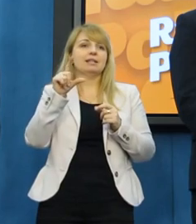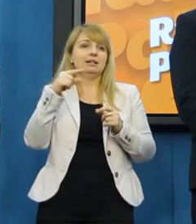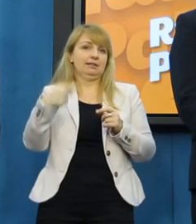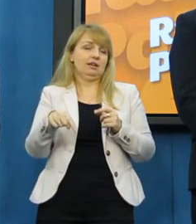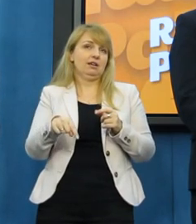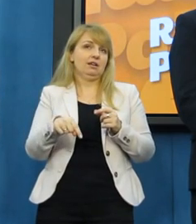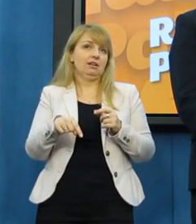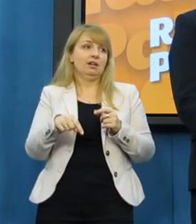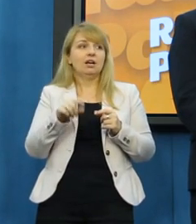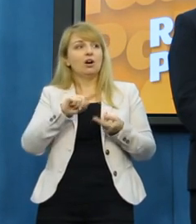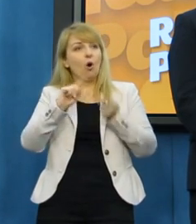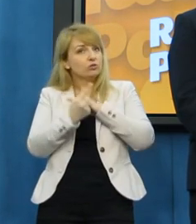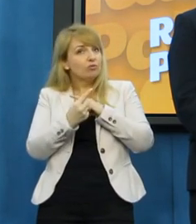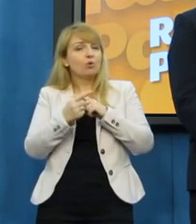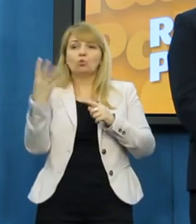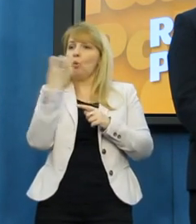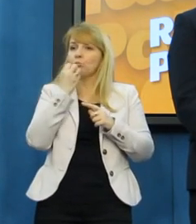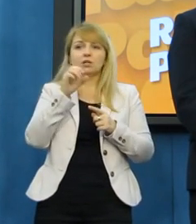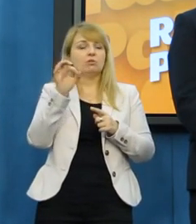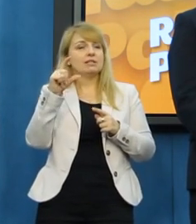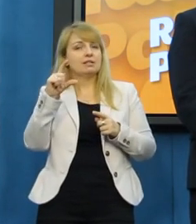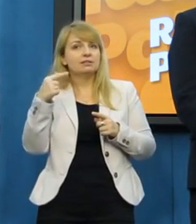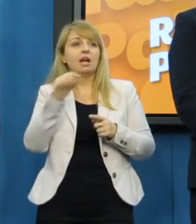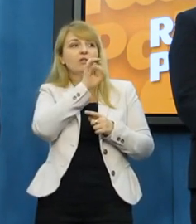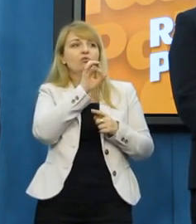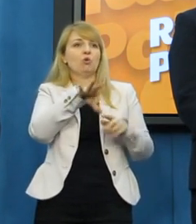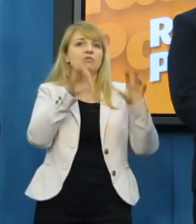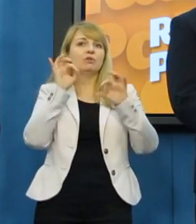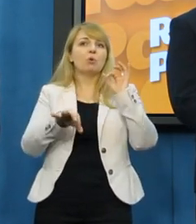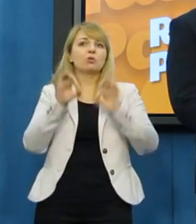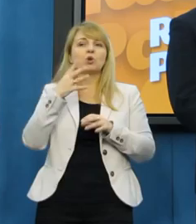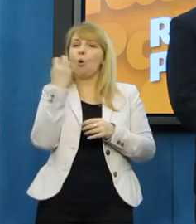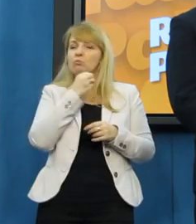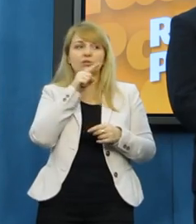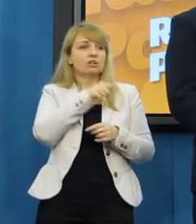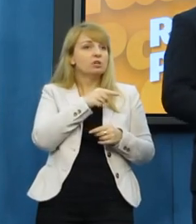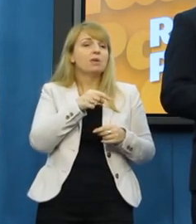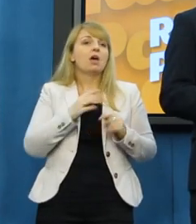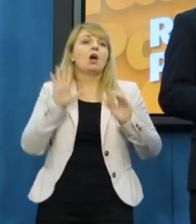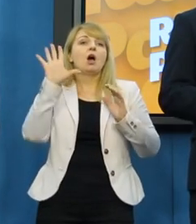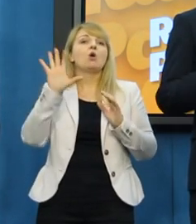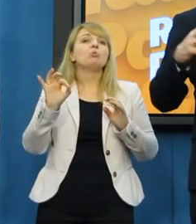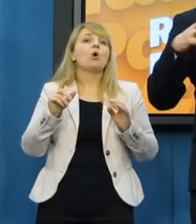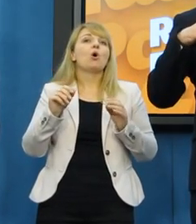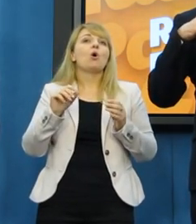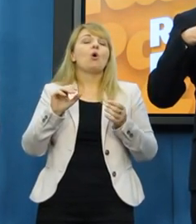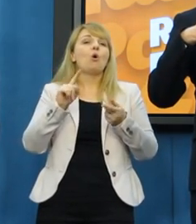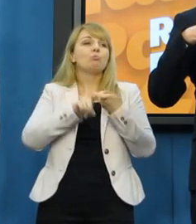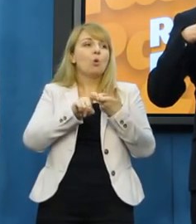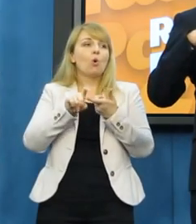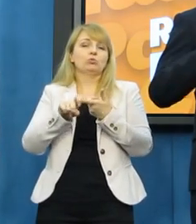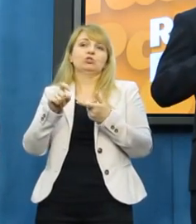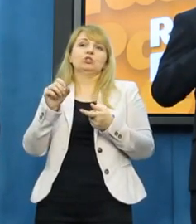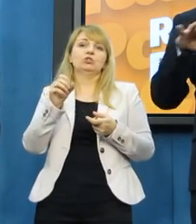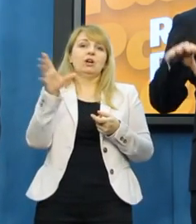obrażą się na SLD, a wyborcy Pana obrażą się na Pana. Za dużo się Pan połączył z Leszkiem. Jest takie ryzyko. Dlatego ja nie uważam, że powinniśmy się łączyć